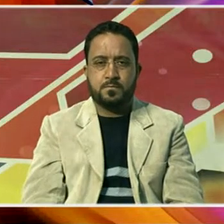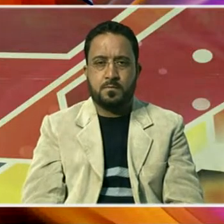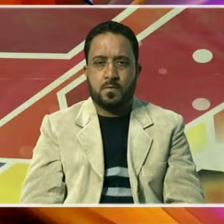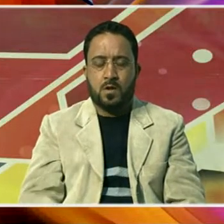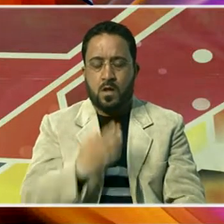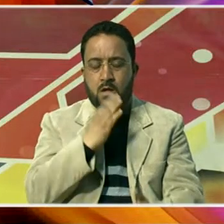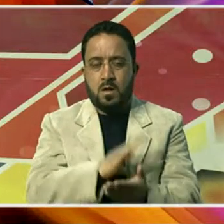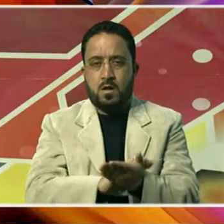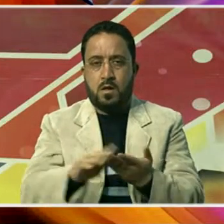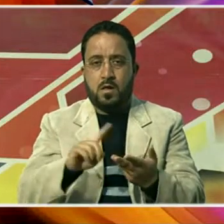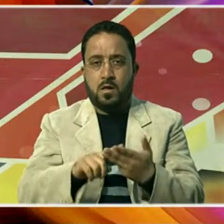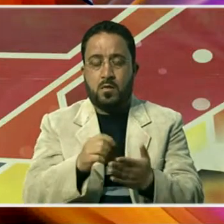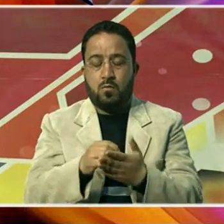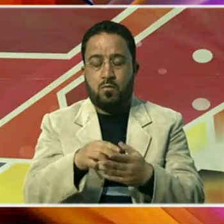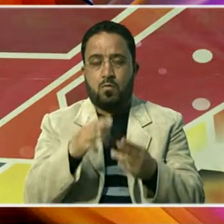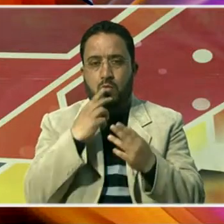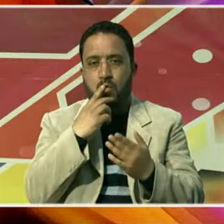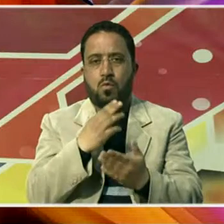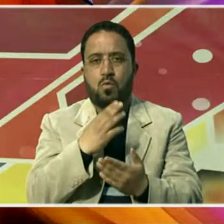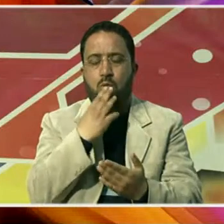مددگار ثابت ہوگا